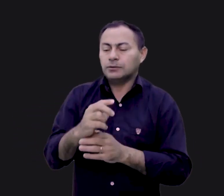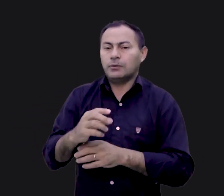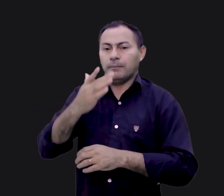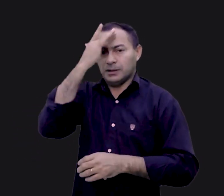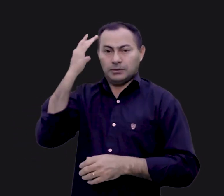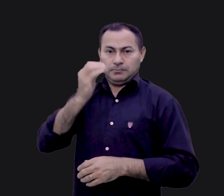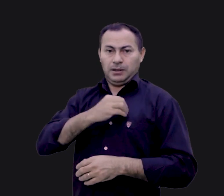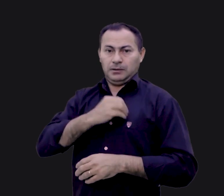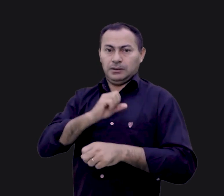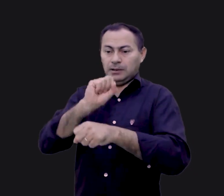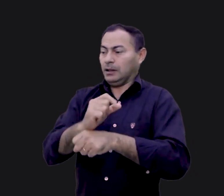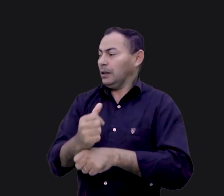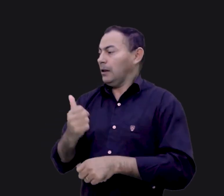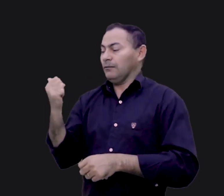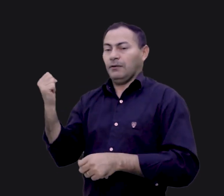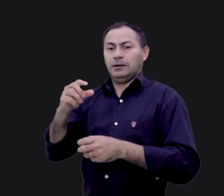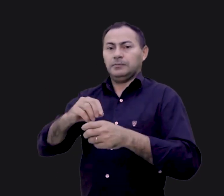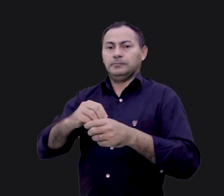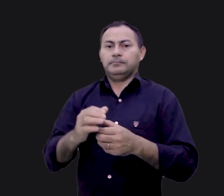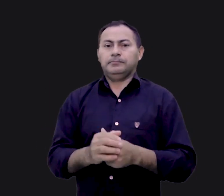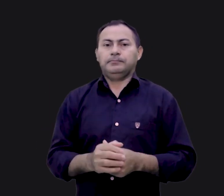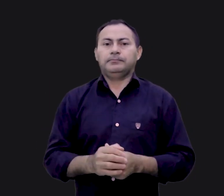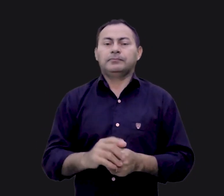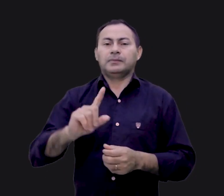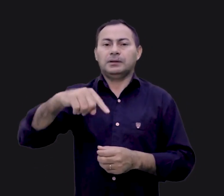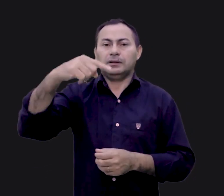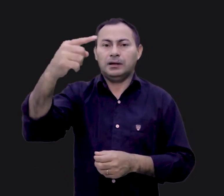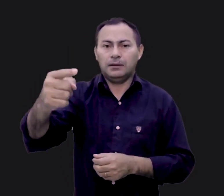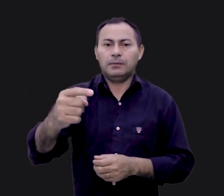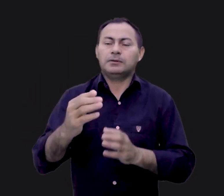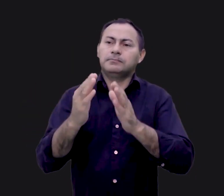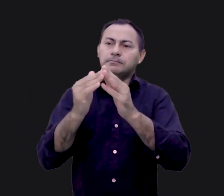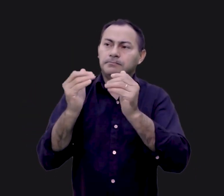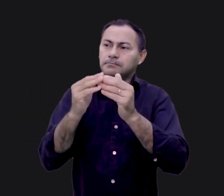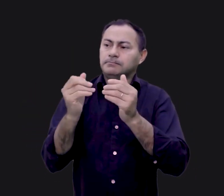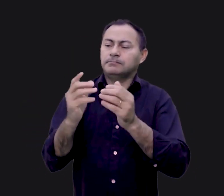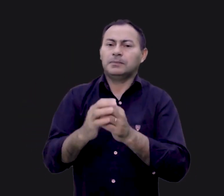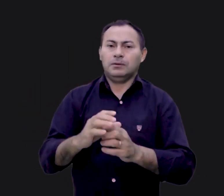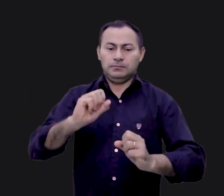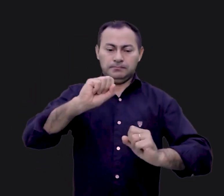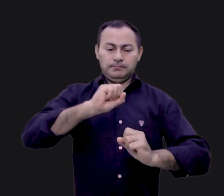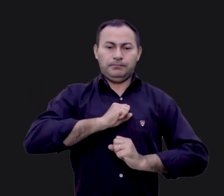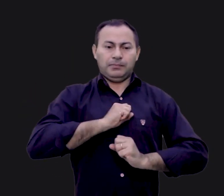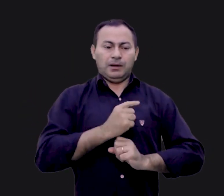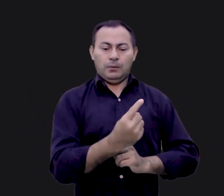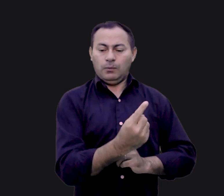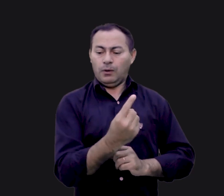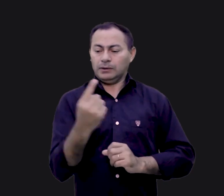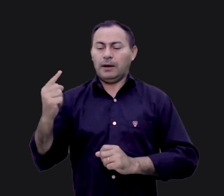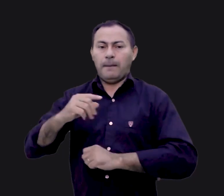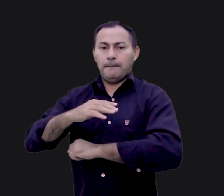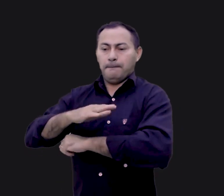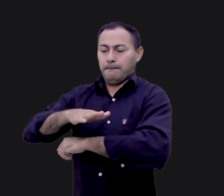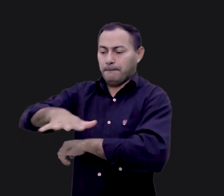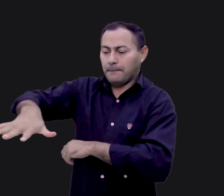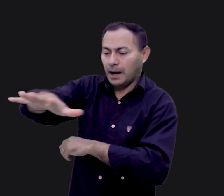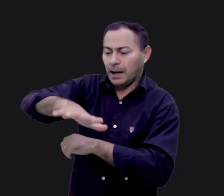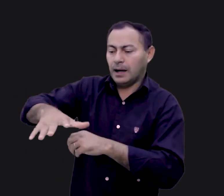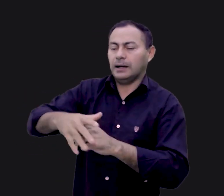aguardando lá no portão do pátio. Após esta intercessão, o sacerdote voltava ao pátio e o pecador era